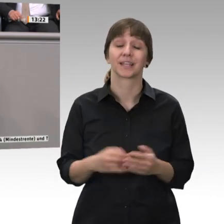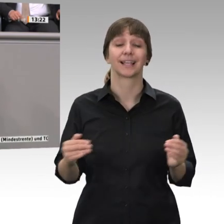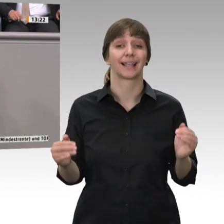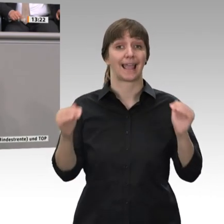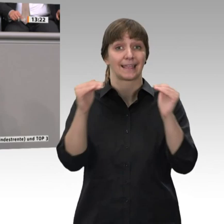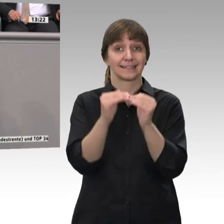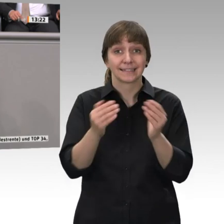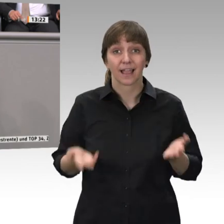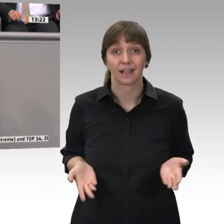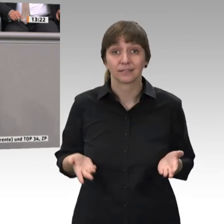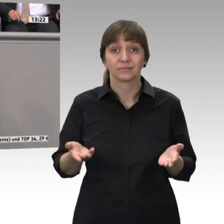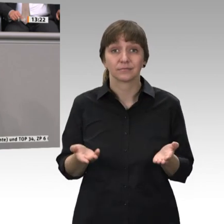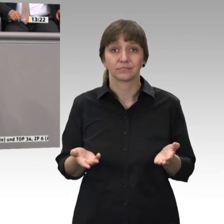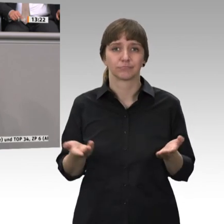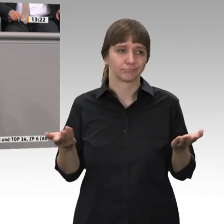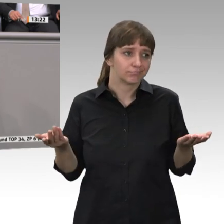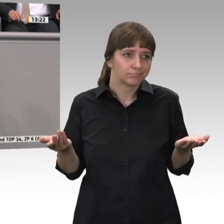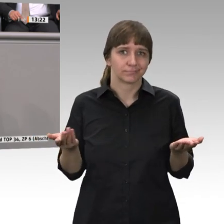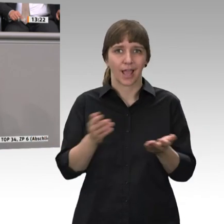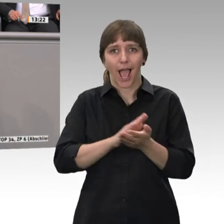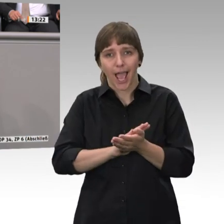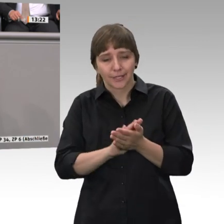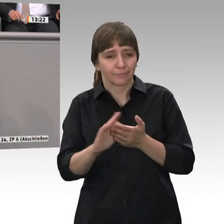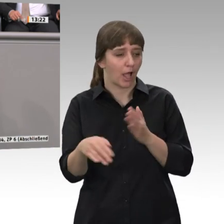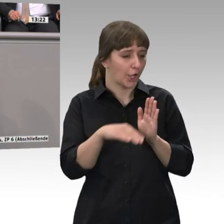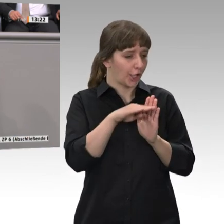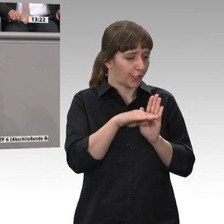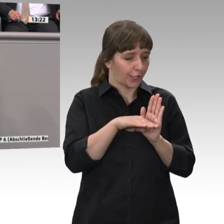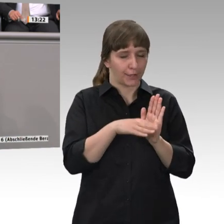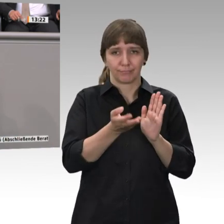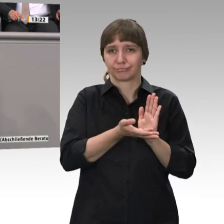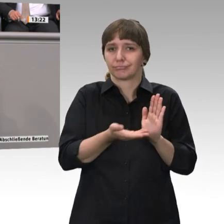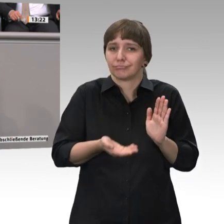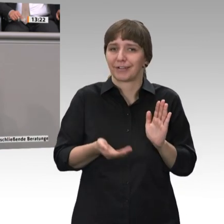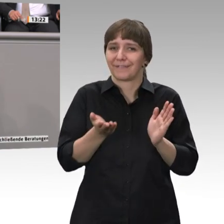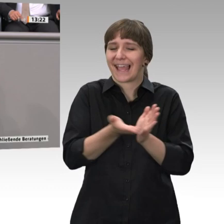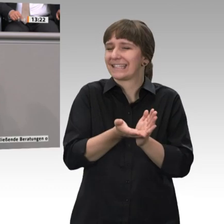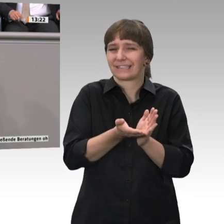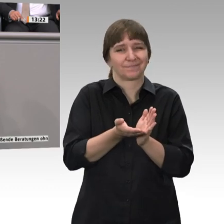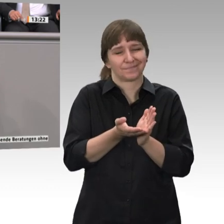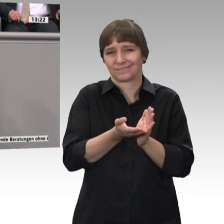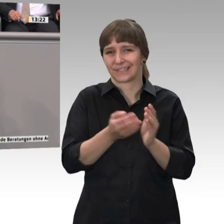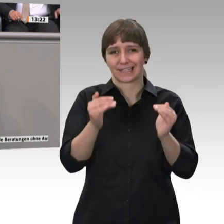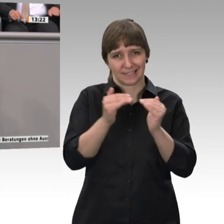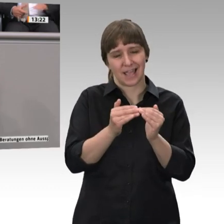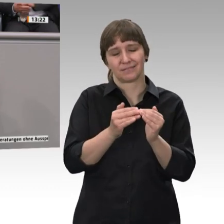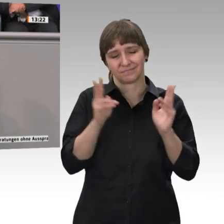nun aber nicht einmal mit einfachen Mitteln erreichen, sondern braucht Kompromisse und muss auch Sonderfälle